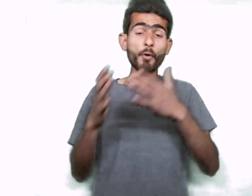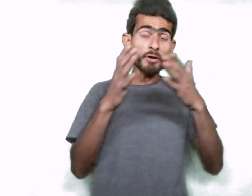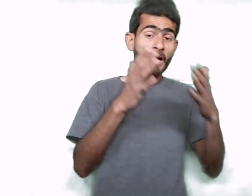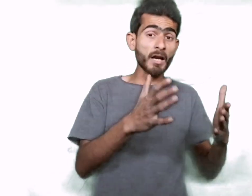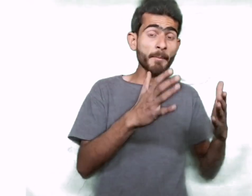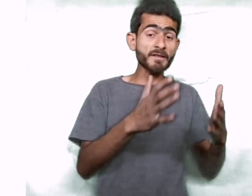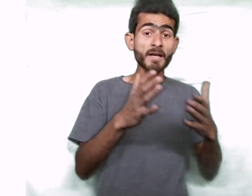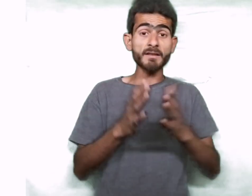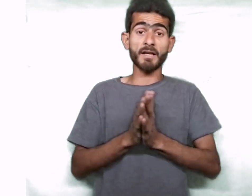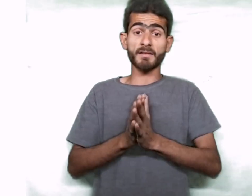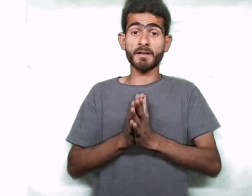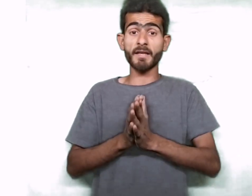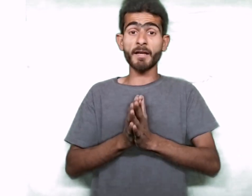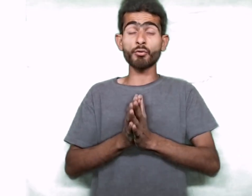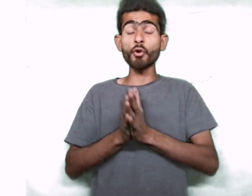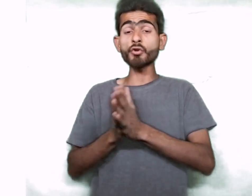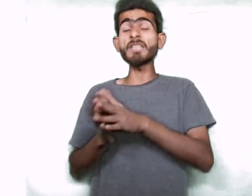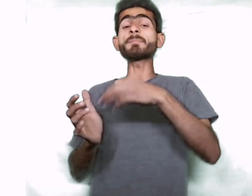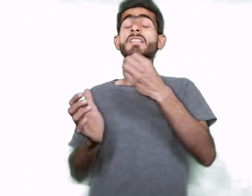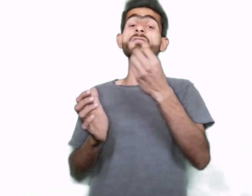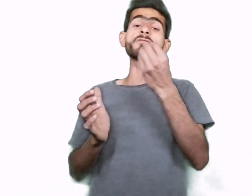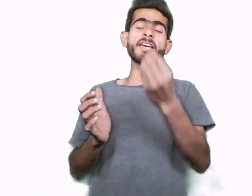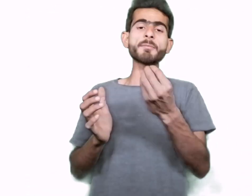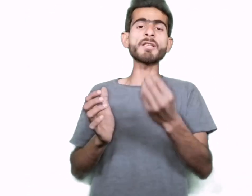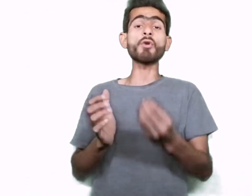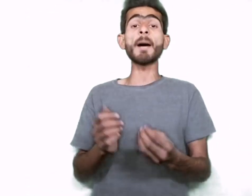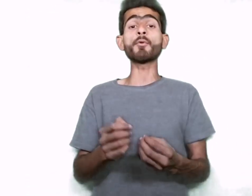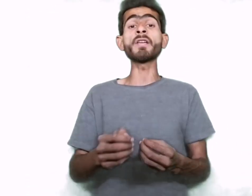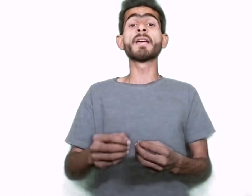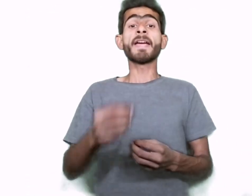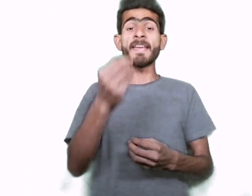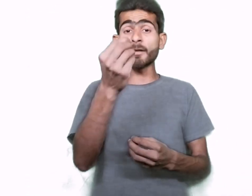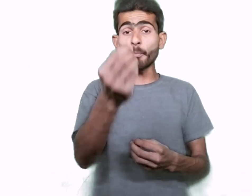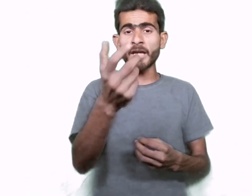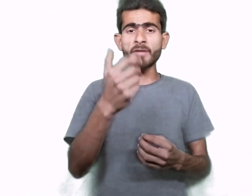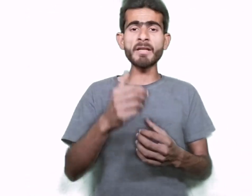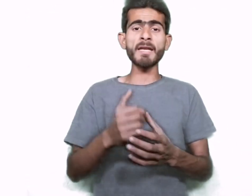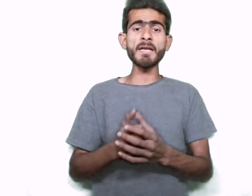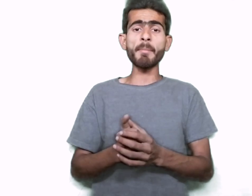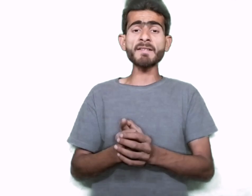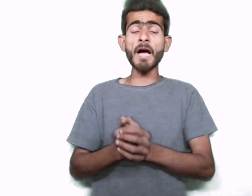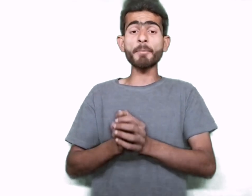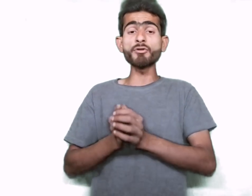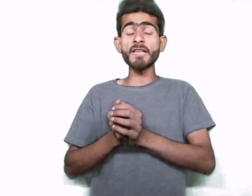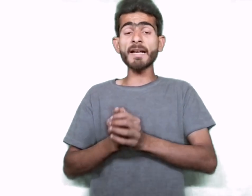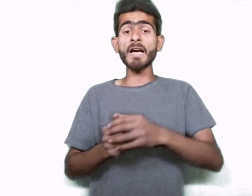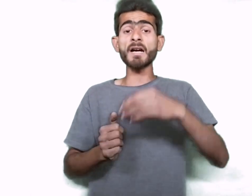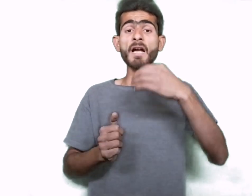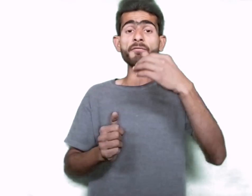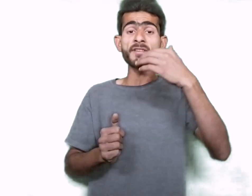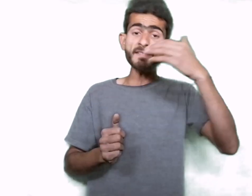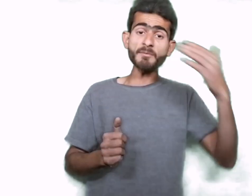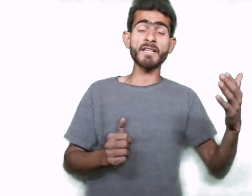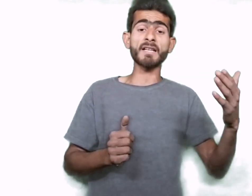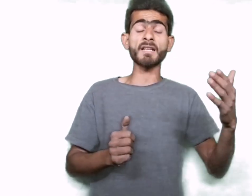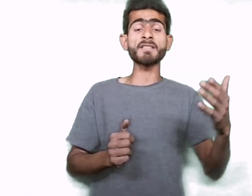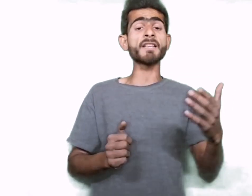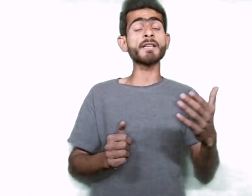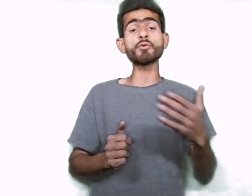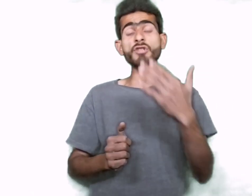بہت آرام کے ساتھ کر سکتے ہیں تو دوستو اس میں انویسمنٹ تو آپ کوئی ایک روپے کی بھی نہیں ہے بس آپ کو یہ ہے کہ اگر آپ فری سیل کرنا چاہتے ہیں تو